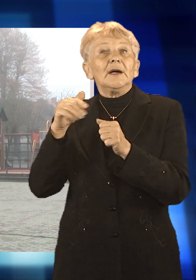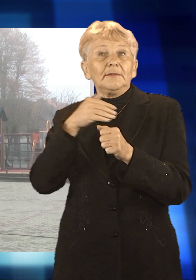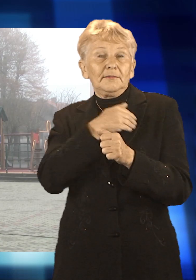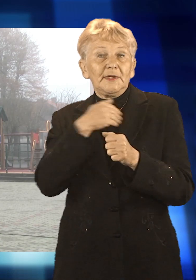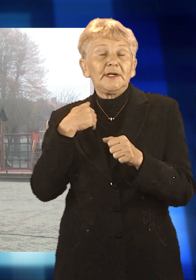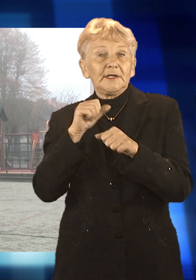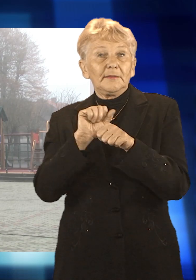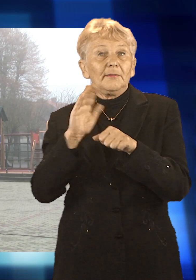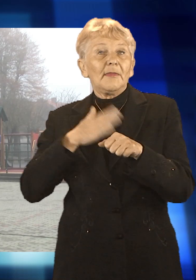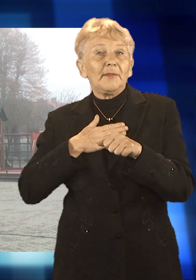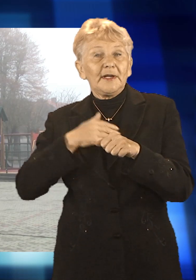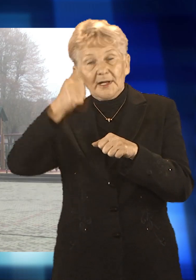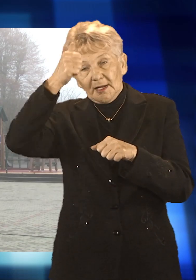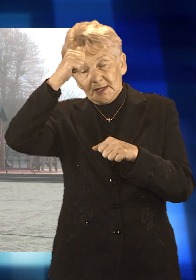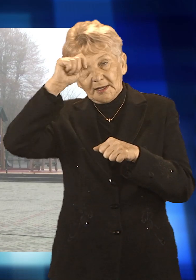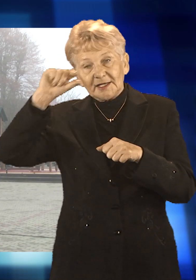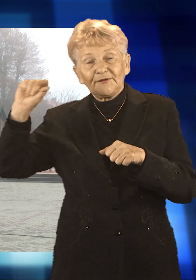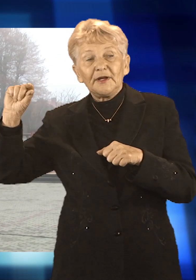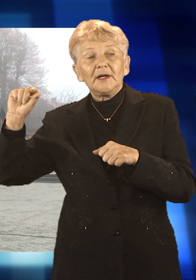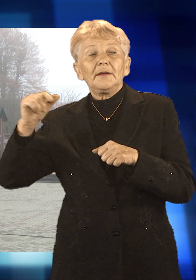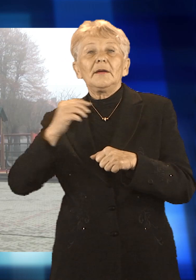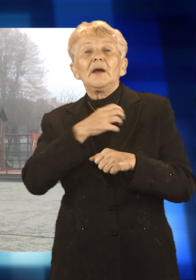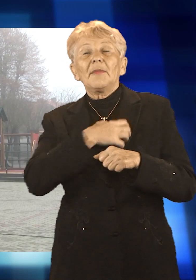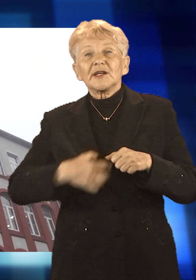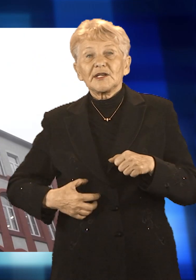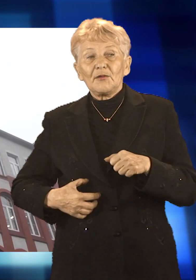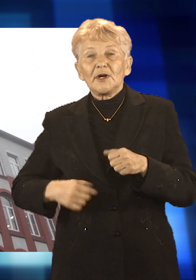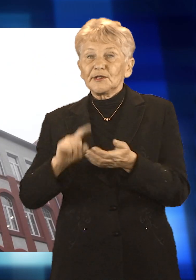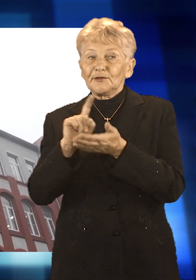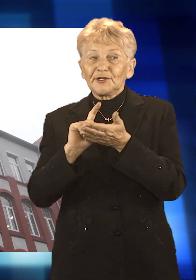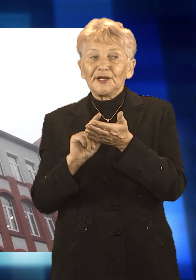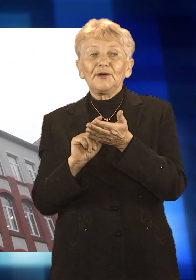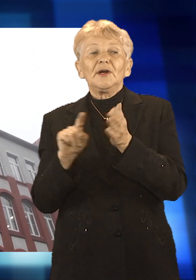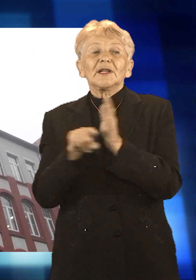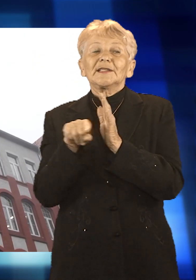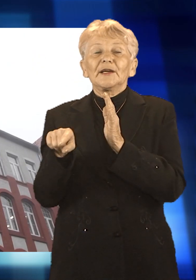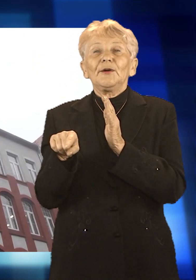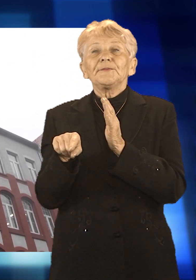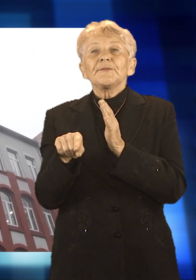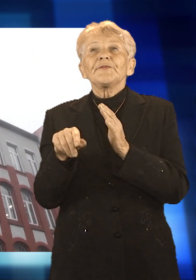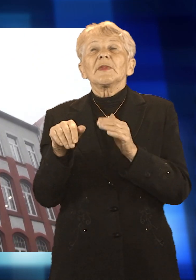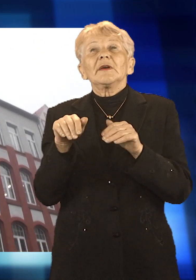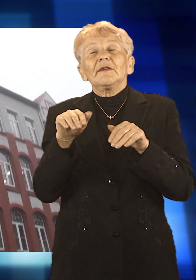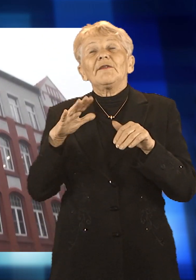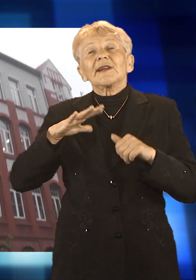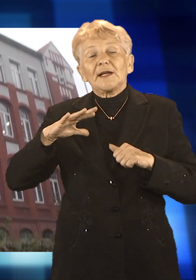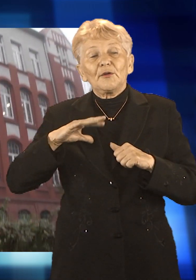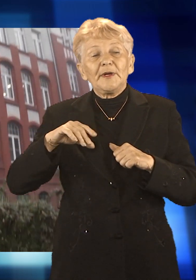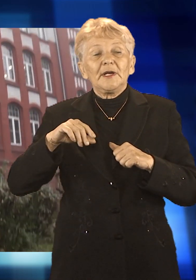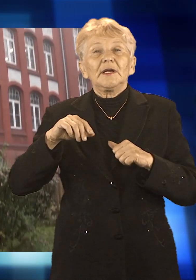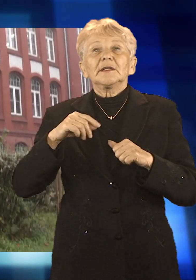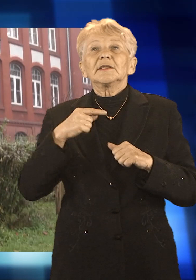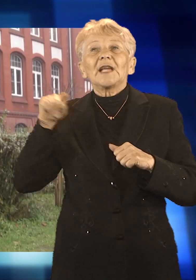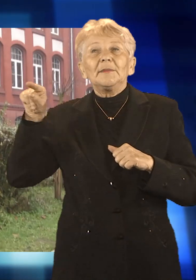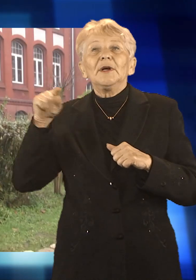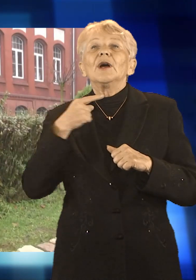zamysły, to od razu skojarzyło nam się to właśnie z tężnią. Na terenie Raciborza jeszcze nie ma tężni solankowej, dlatego władze